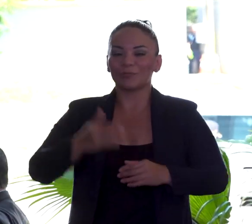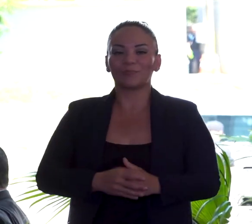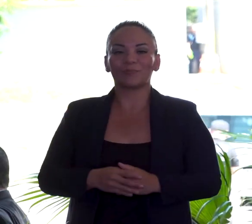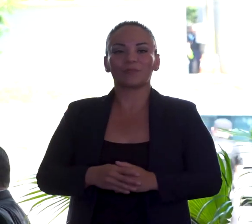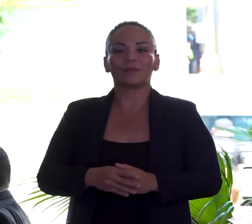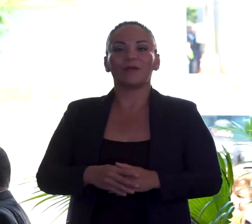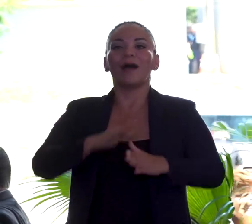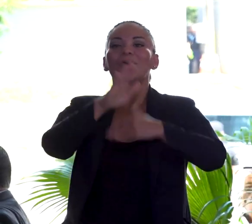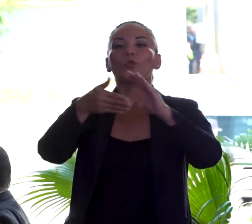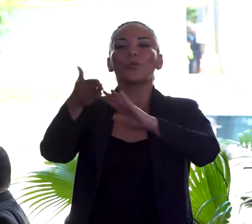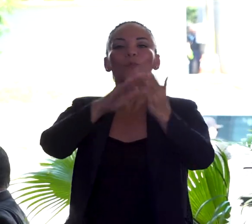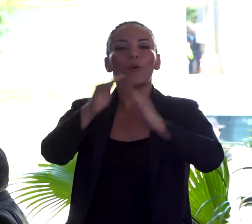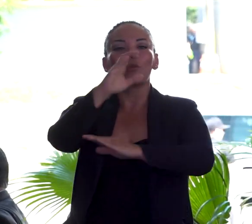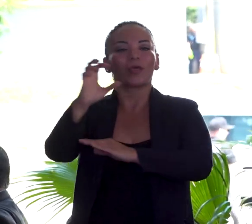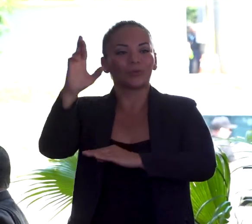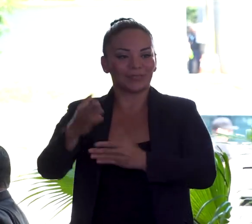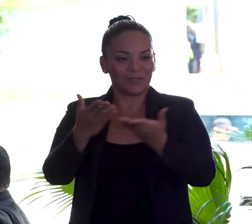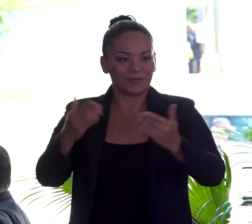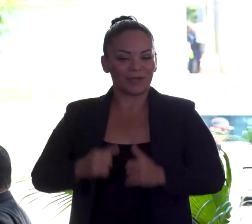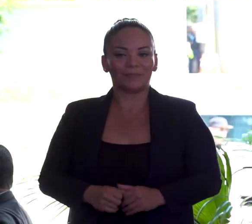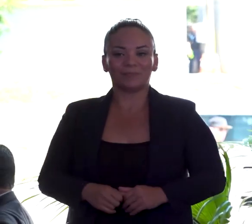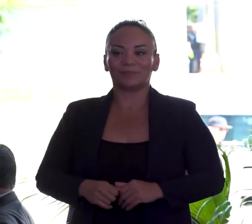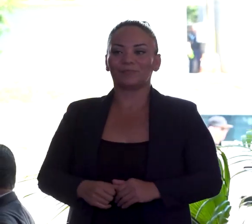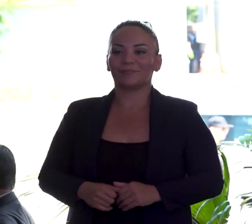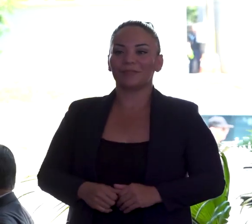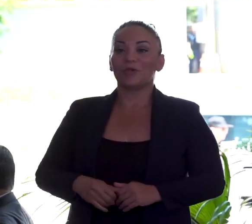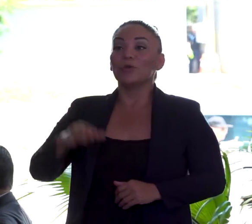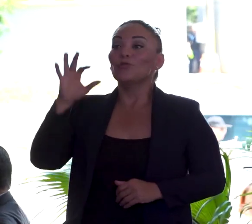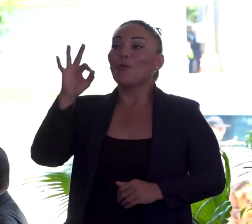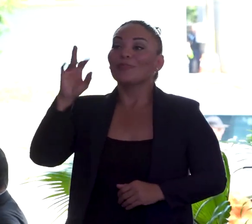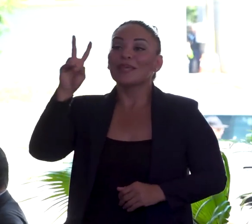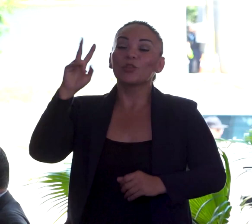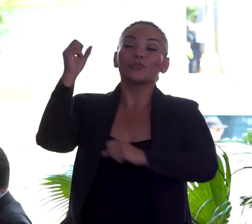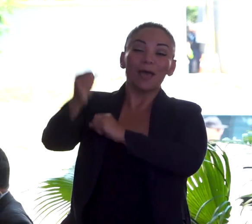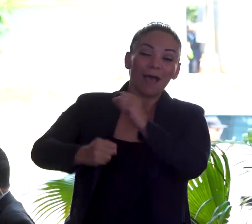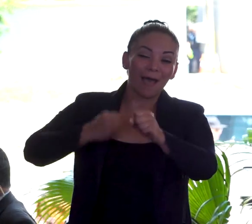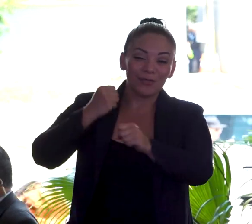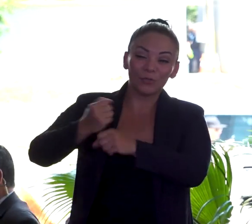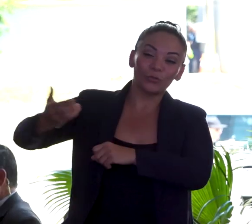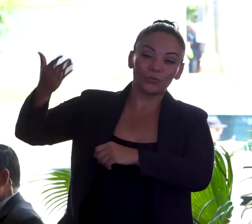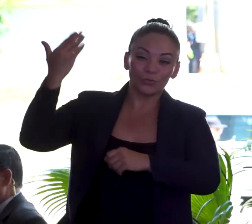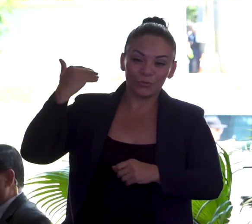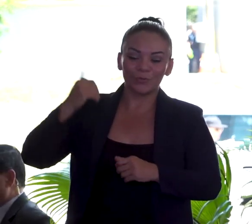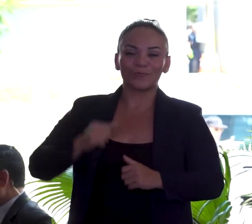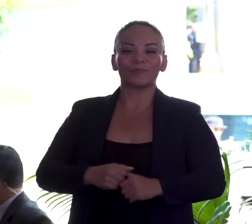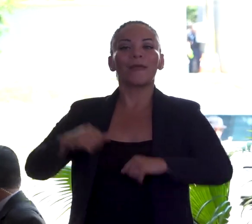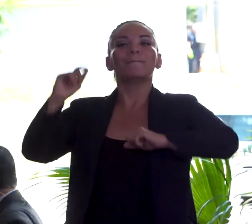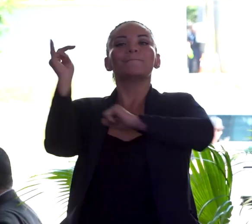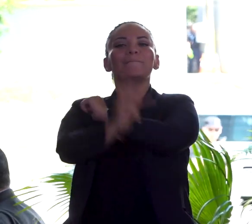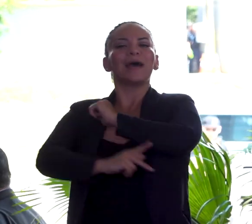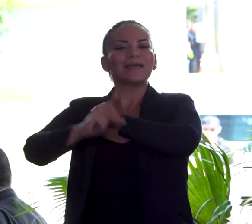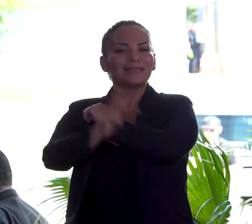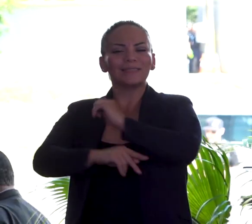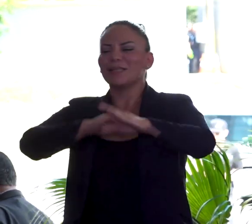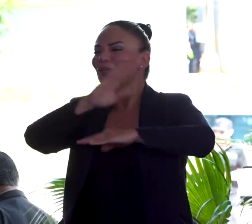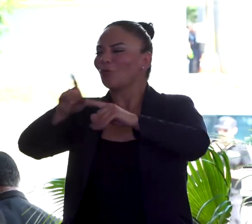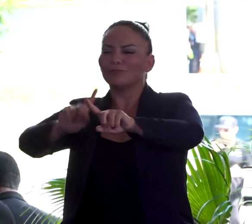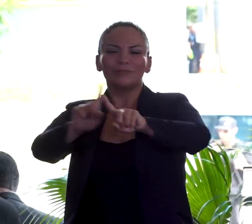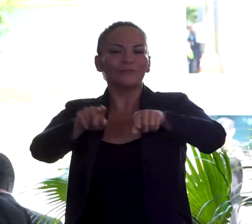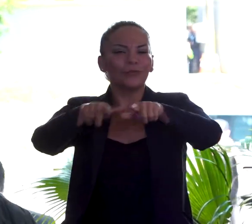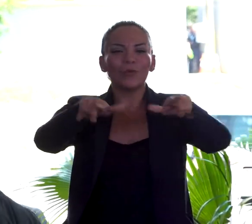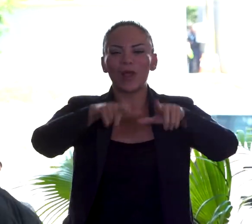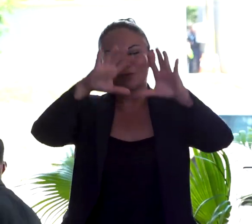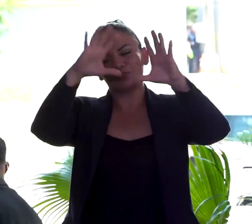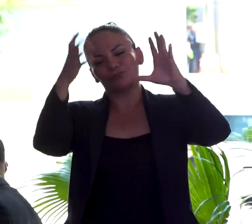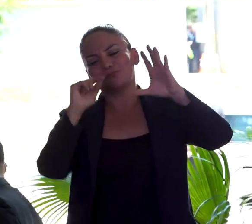todo pueblo de Costa Rica. Hace 92 años, países de todas partes